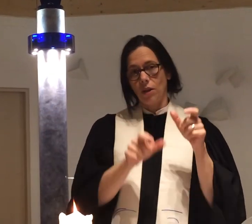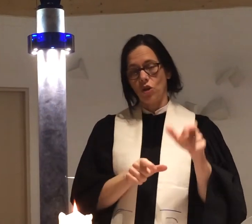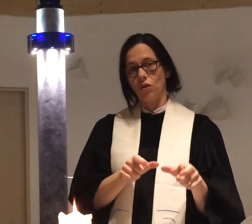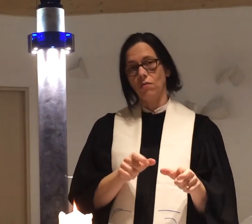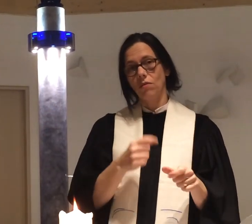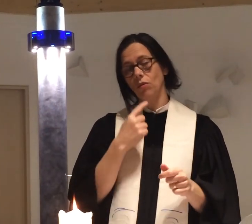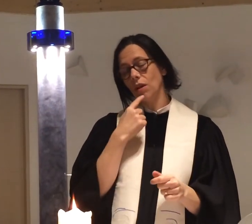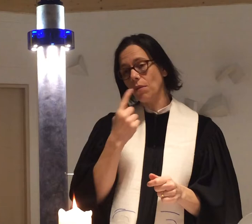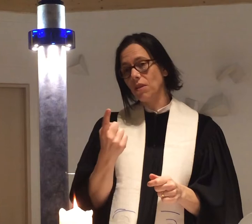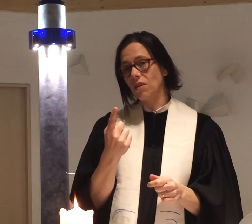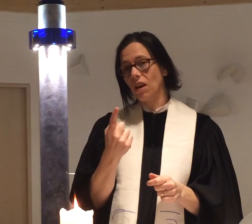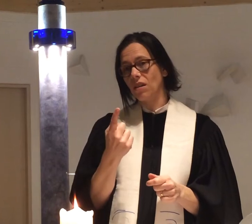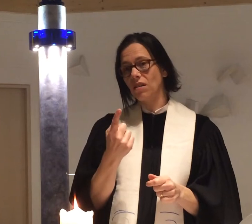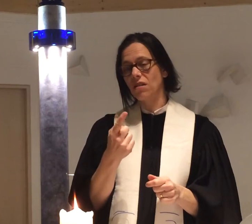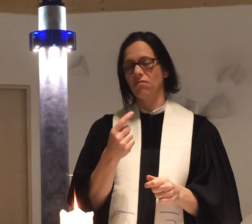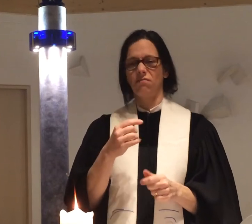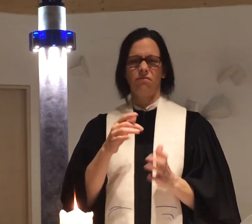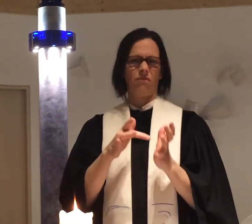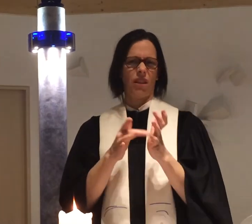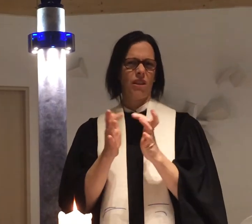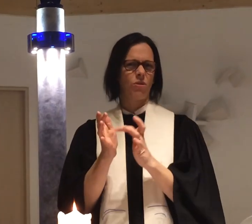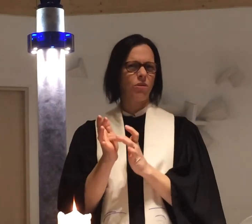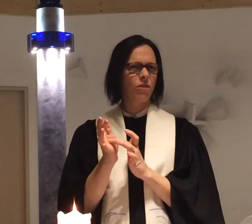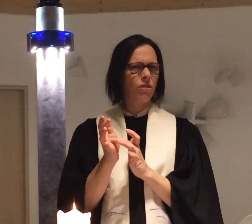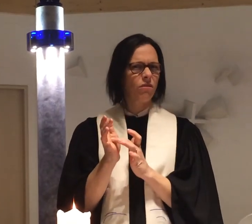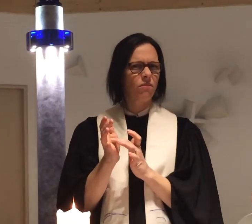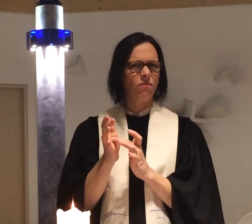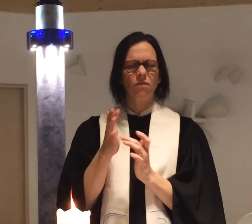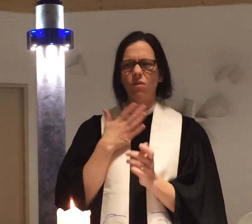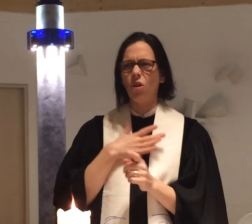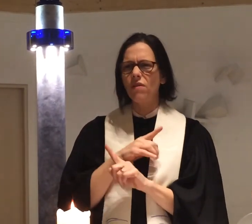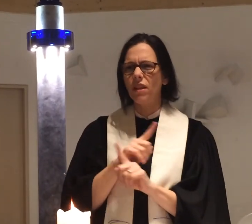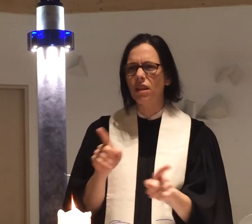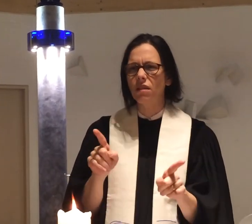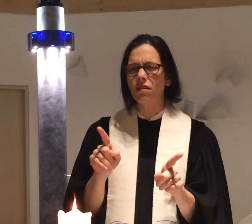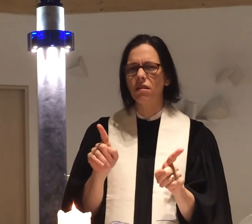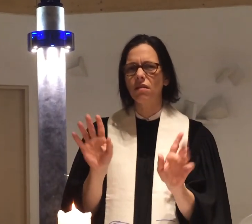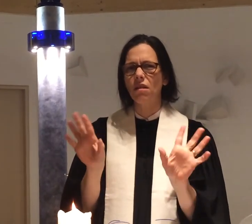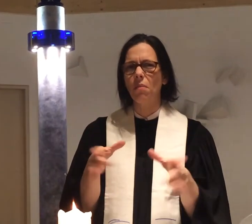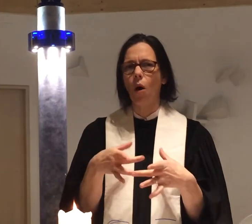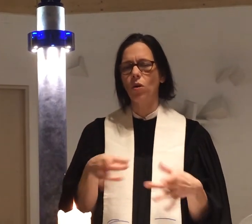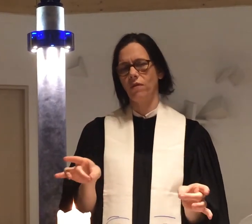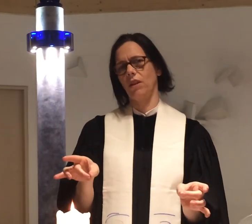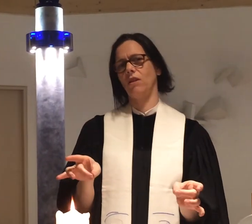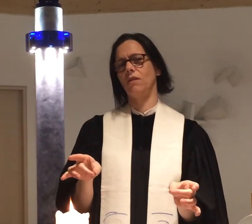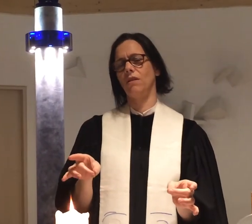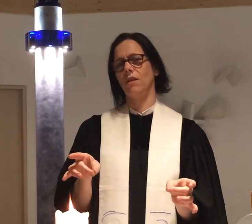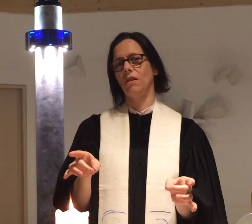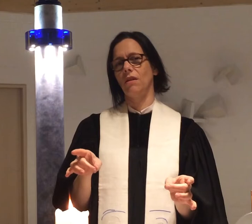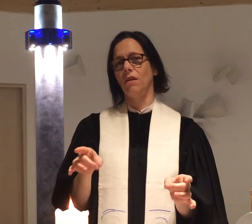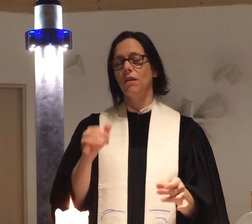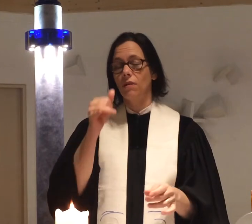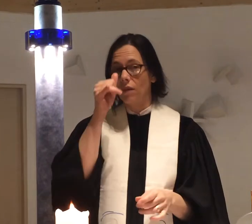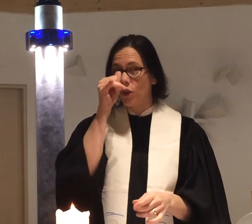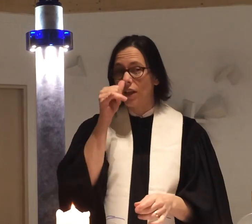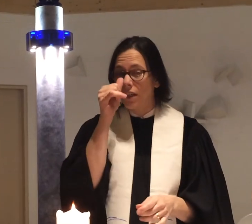Menschen. Und die haben gesagt, Jesus, den wollen wir nicht, den brauchen wir nicht. Die waren wahrscheinlich